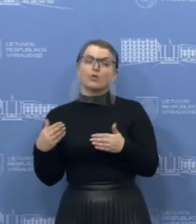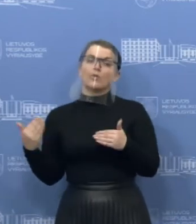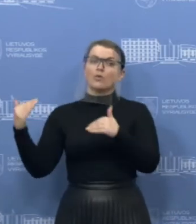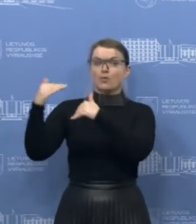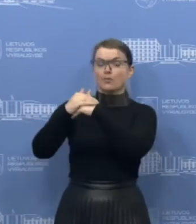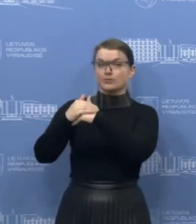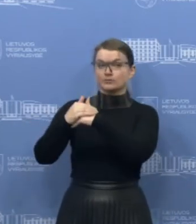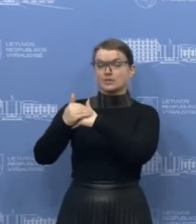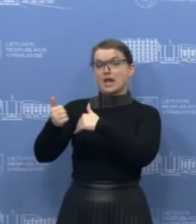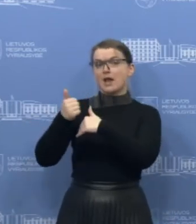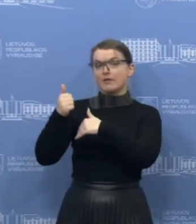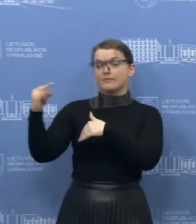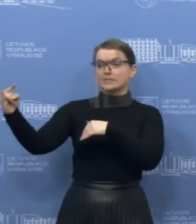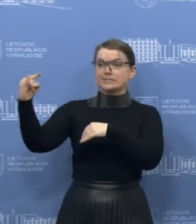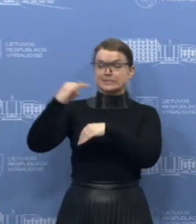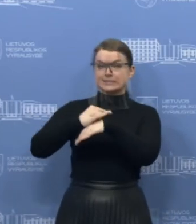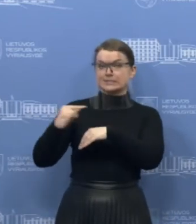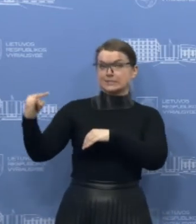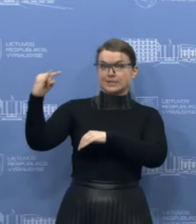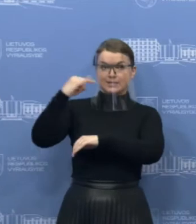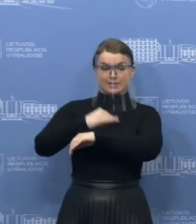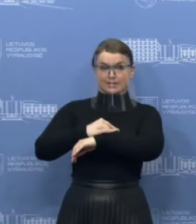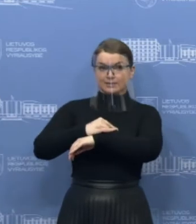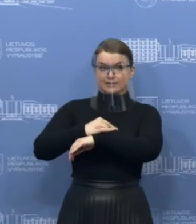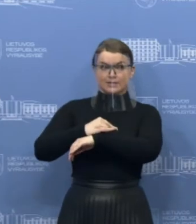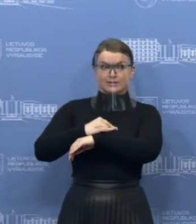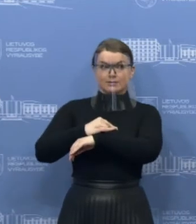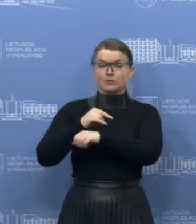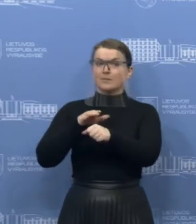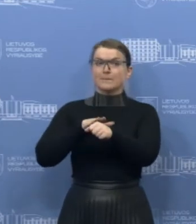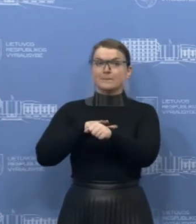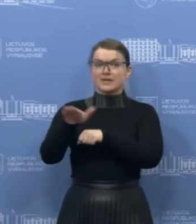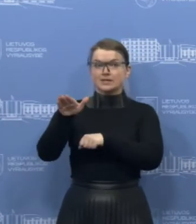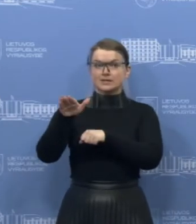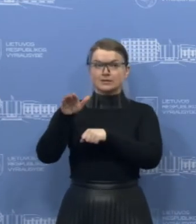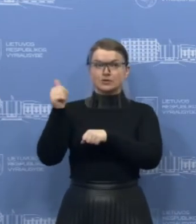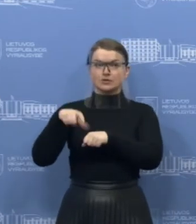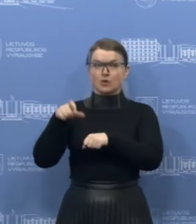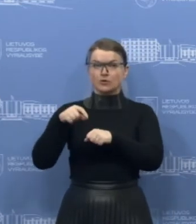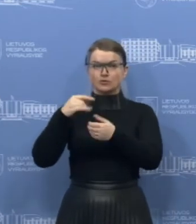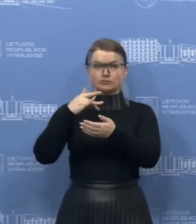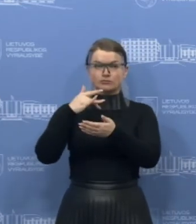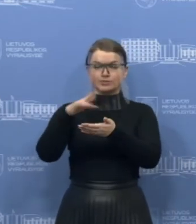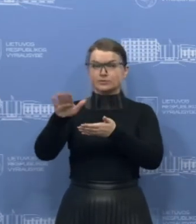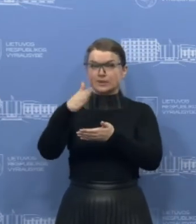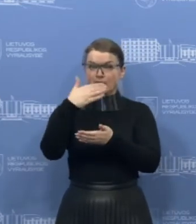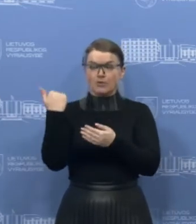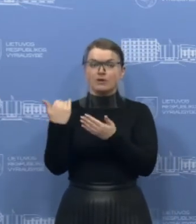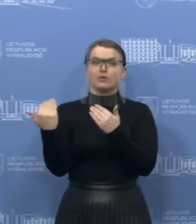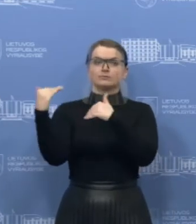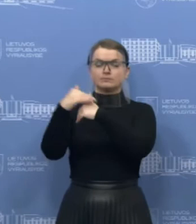skrydžiams, kur nebuvo pilno keliavių komplekto. Iš tos sumos